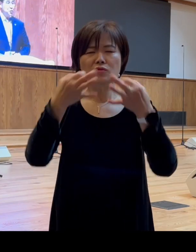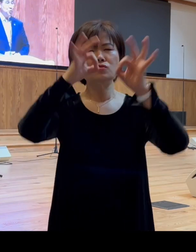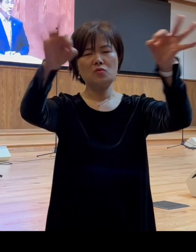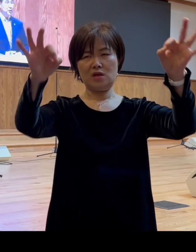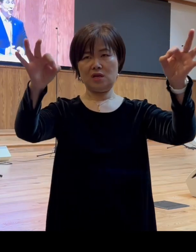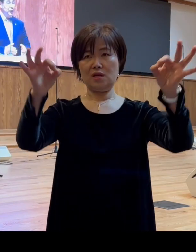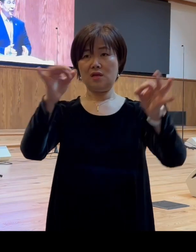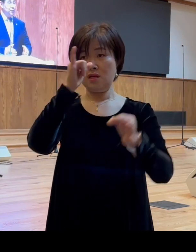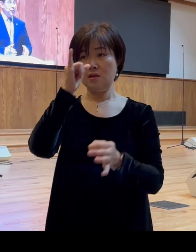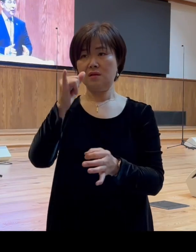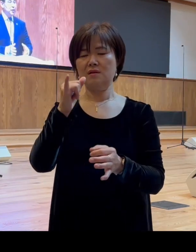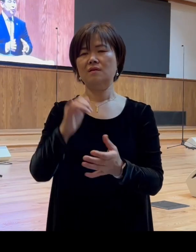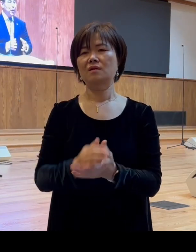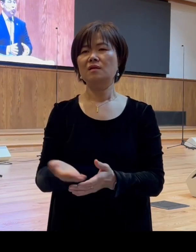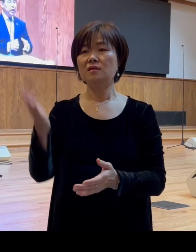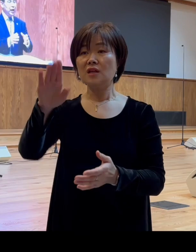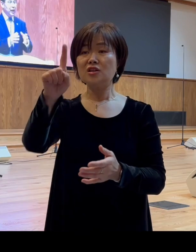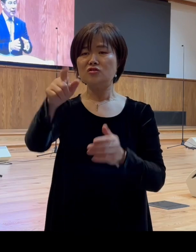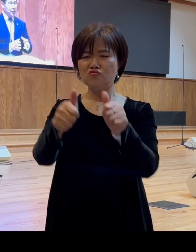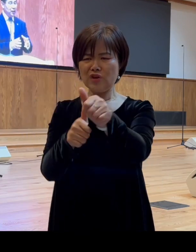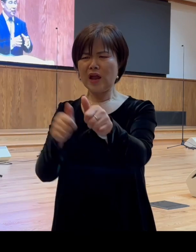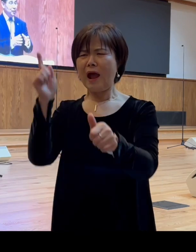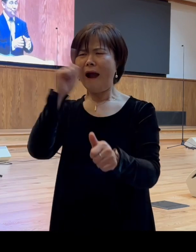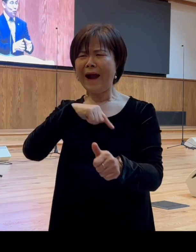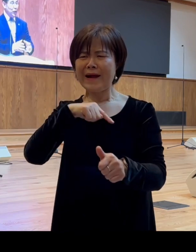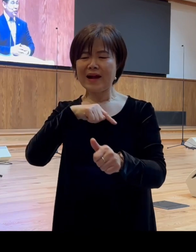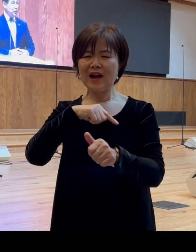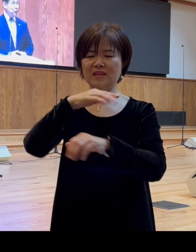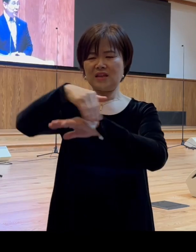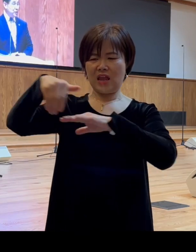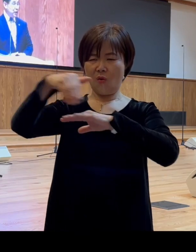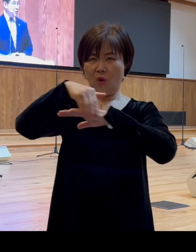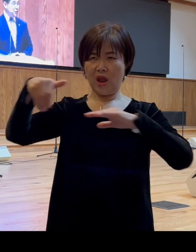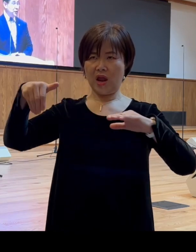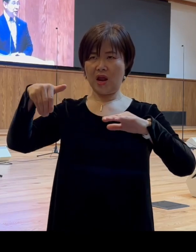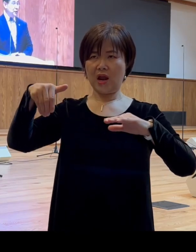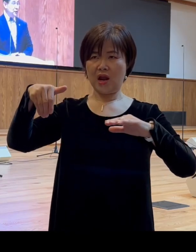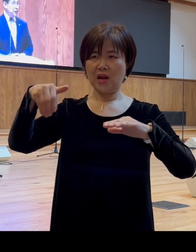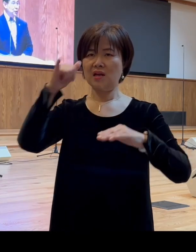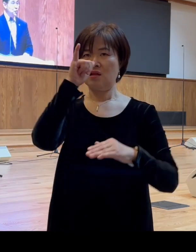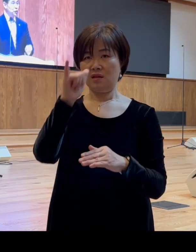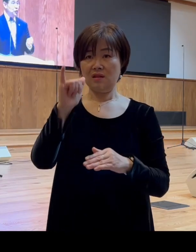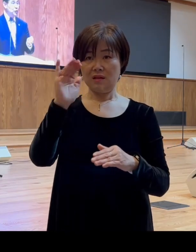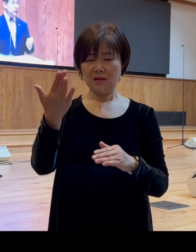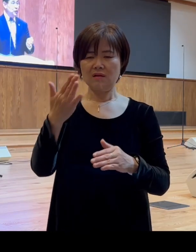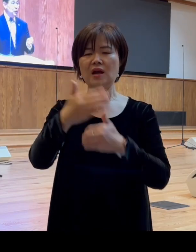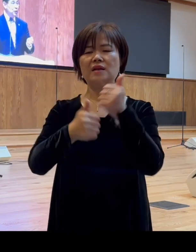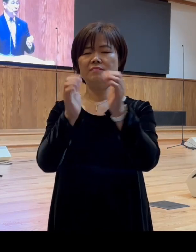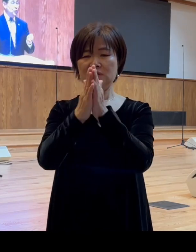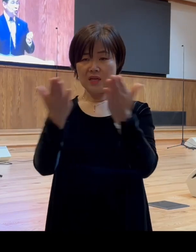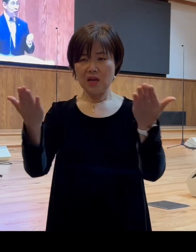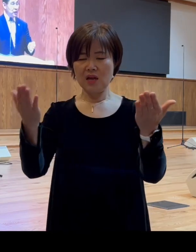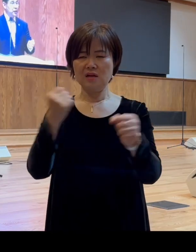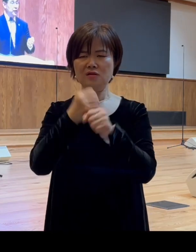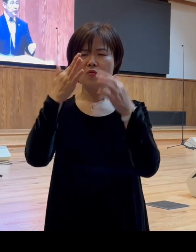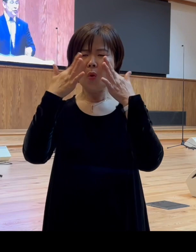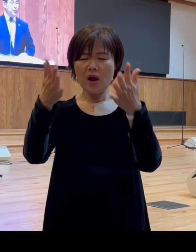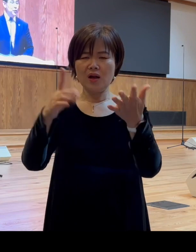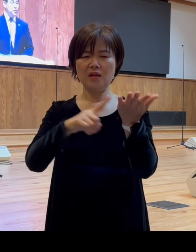그런데 그 배후에 악한 음모가 있었다고 하는 사실을 그럼 성경은 정확하게 드러내고 있습니다